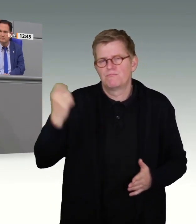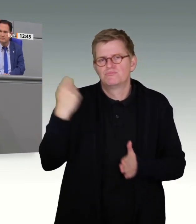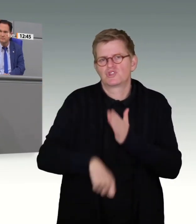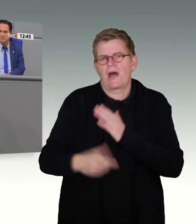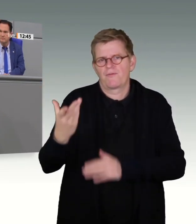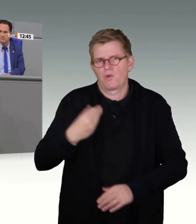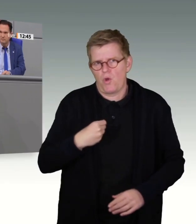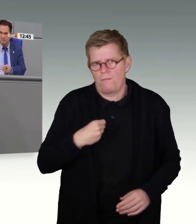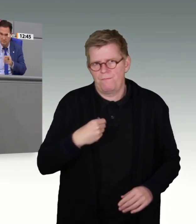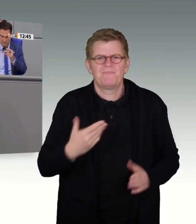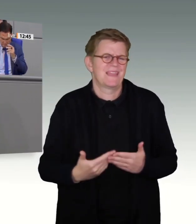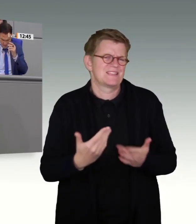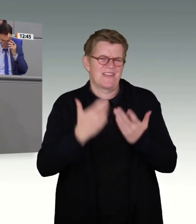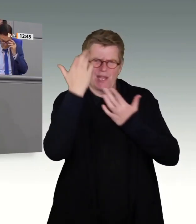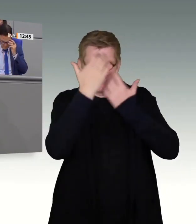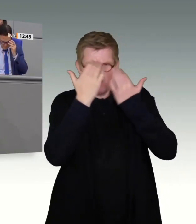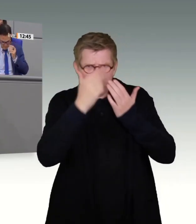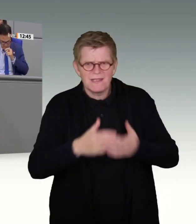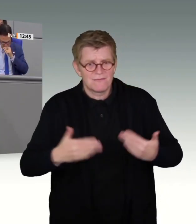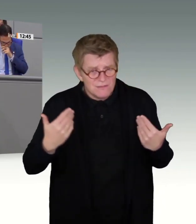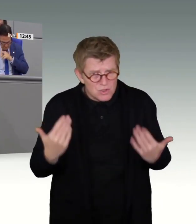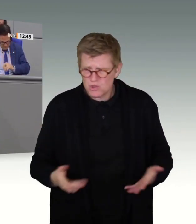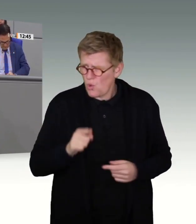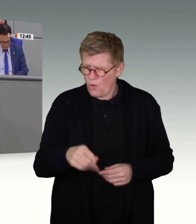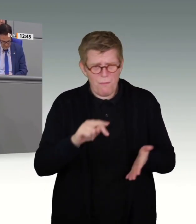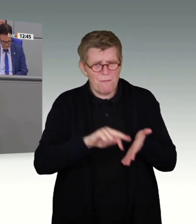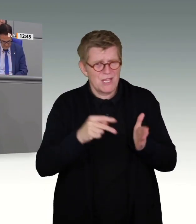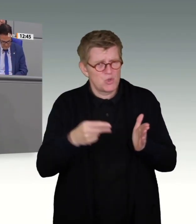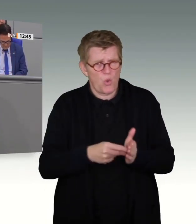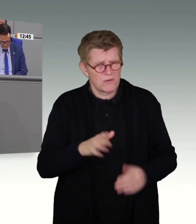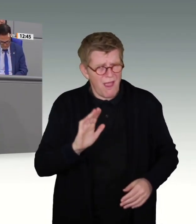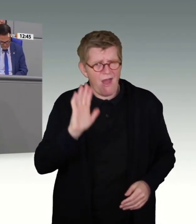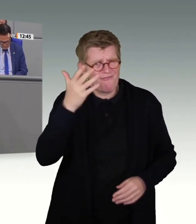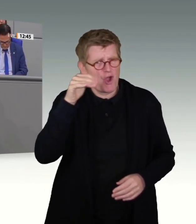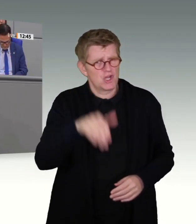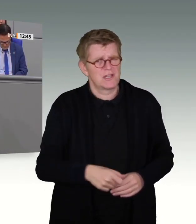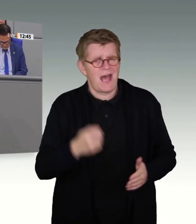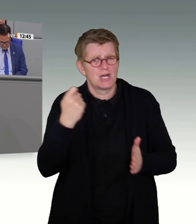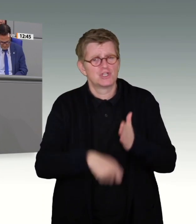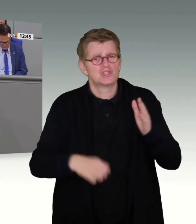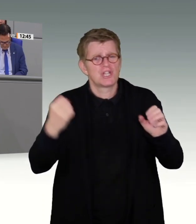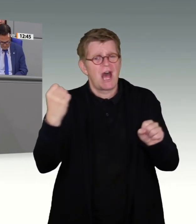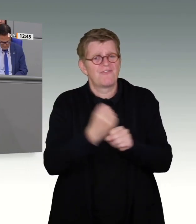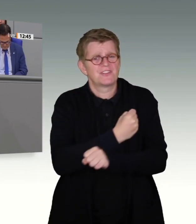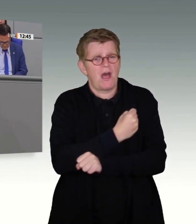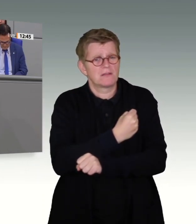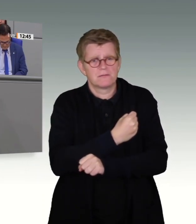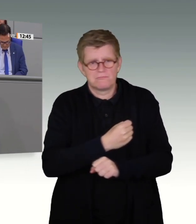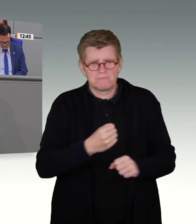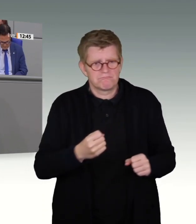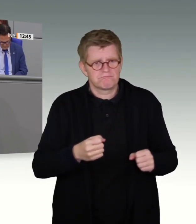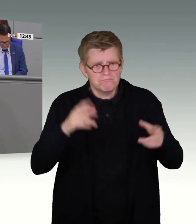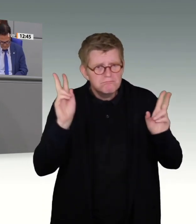Läge es da nicht ebenso nahe, diese unzweifelhaft effektive Methode zur Reduzierung von Straftaten einfach zu verallgemeinern